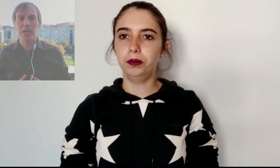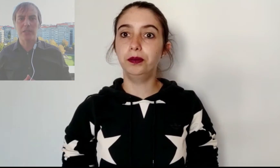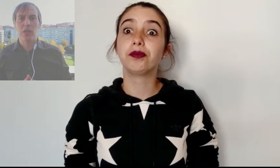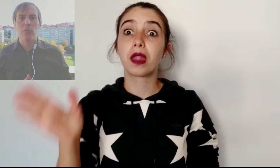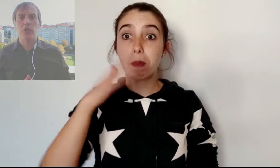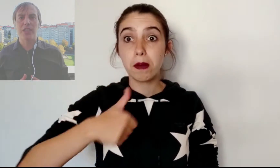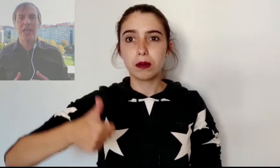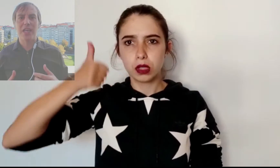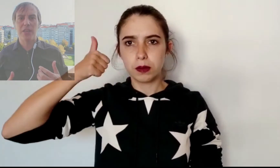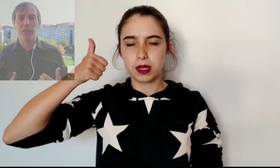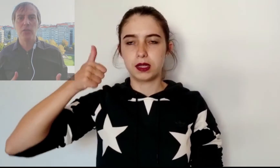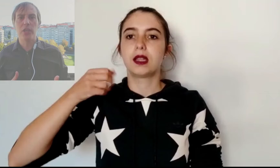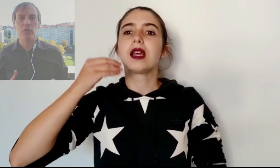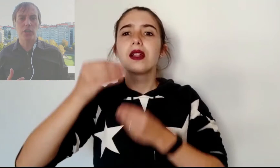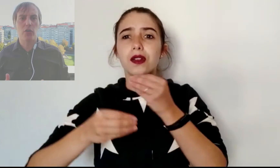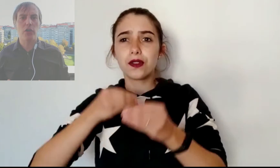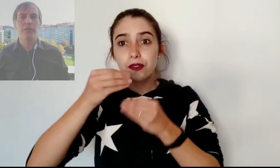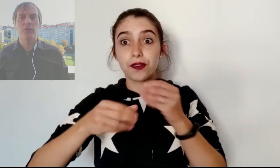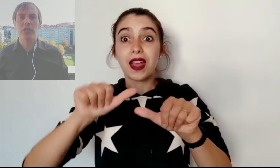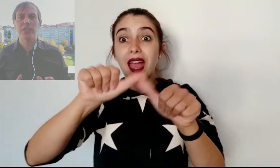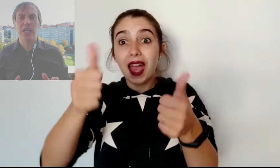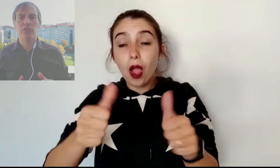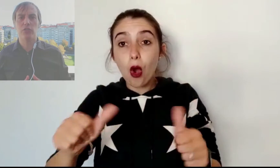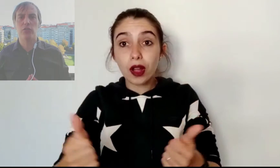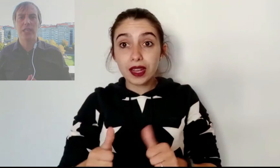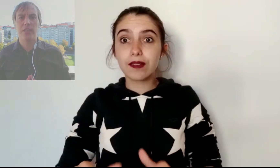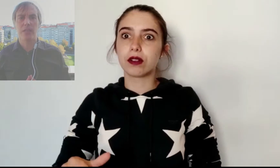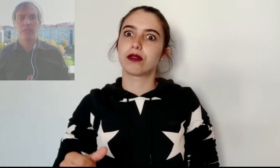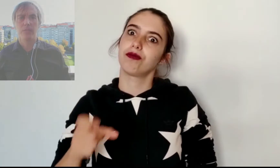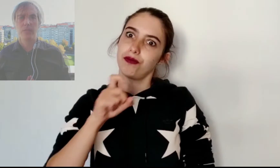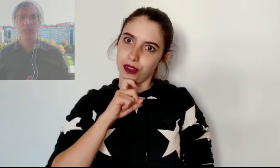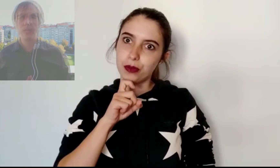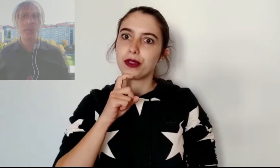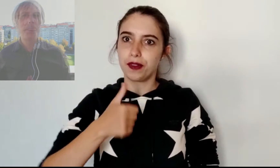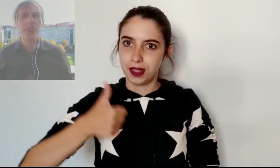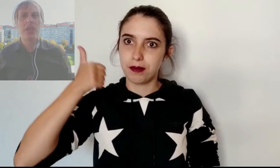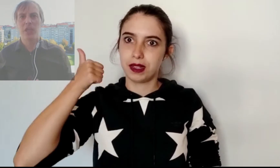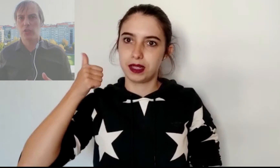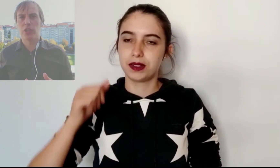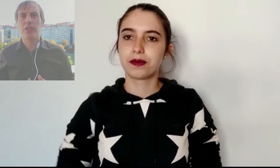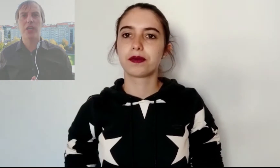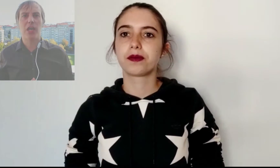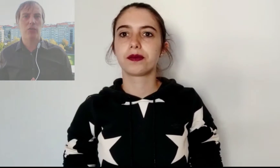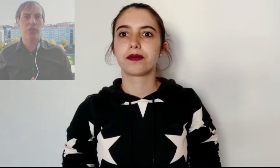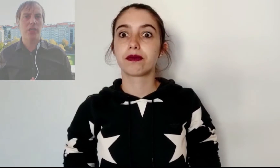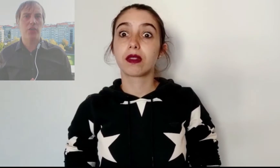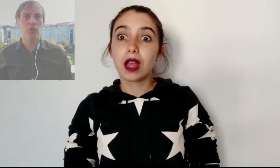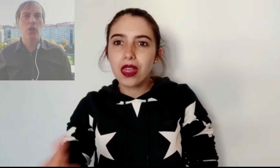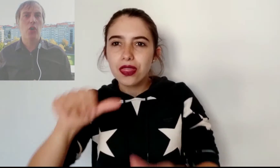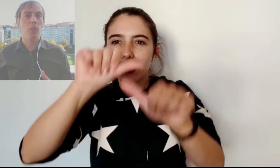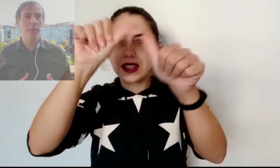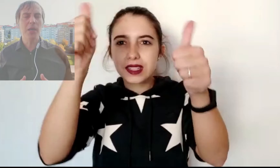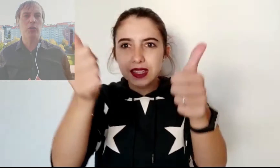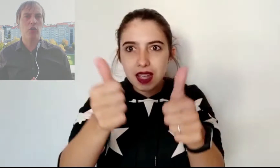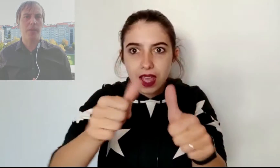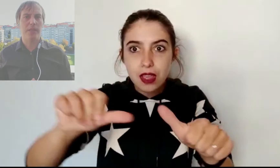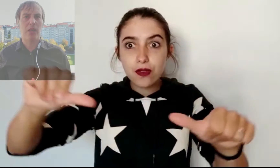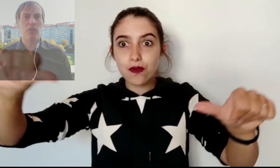más, pues la creación de los geoglifos ya es otro cantar. Esos intrincados diseños, como habíamos comentado,